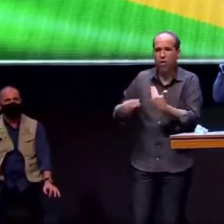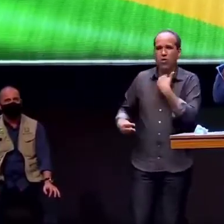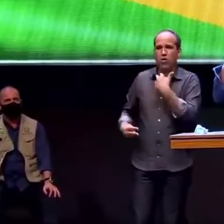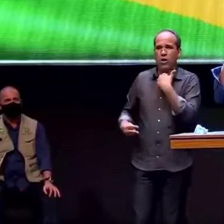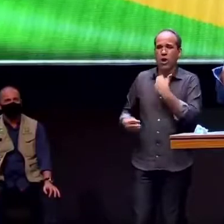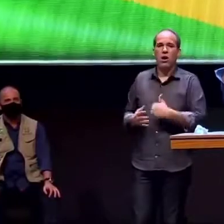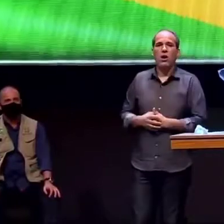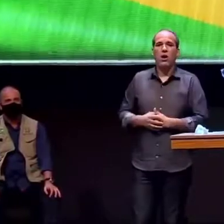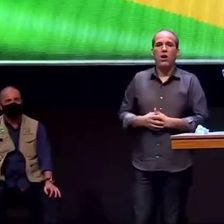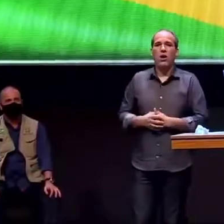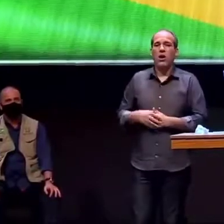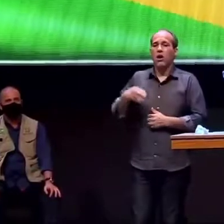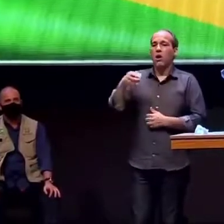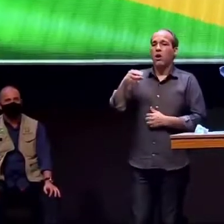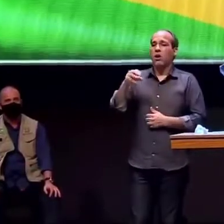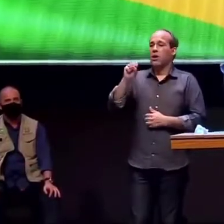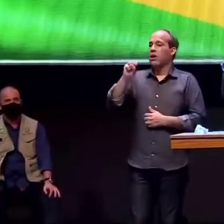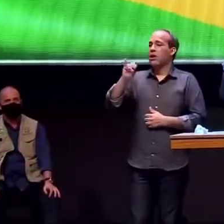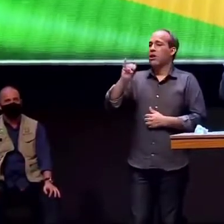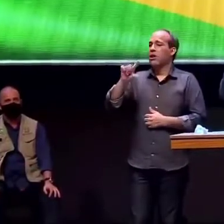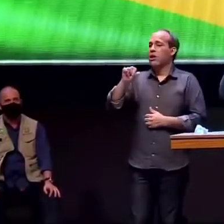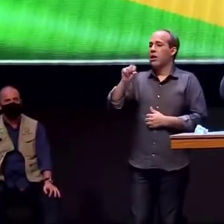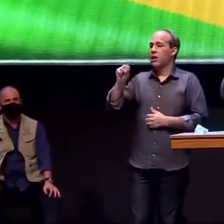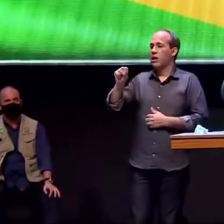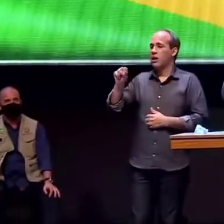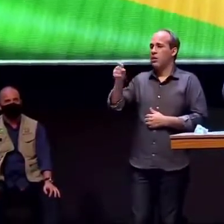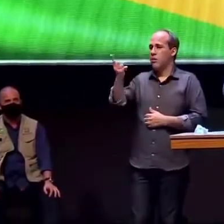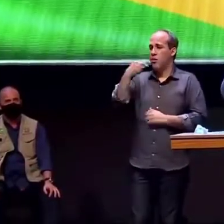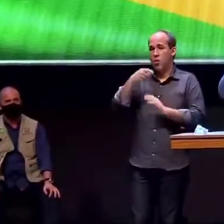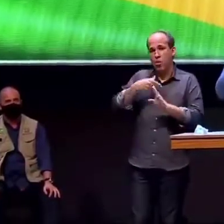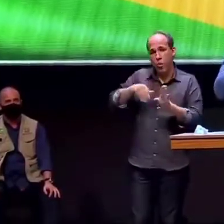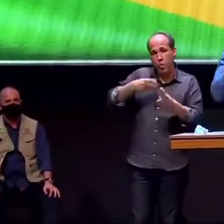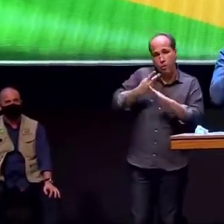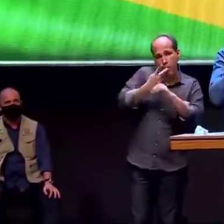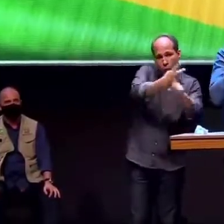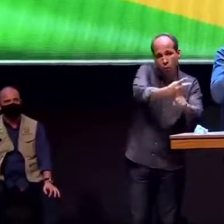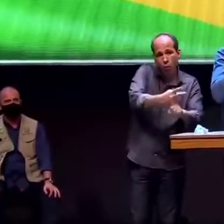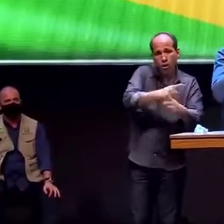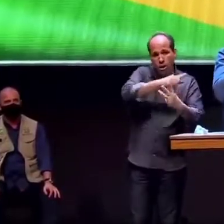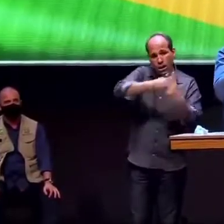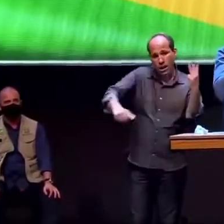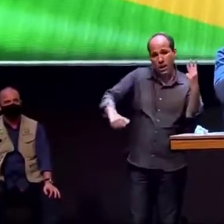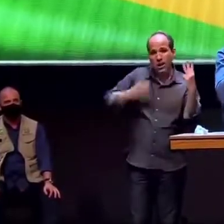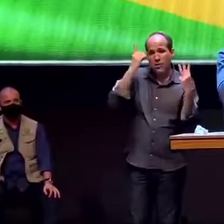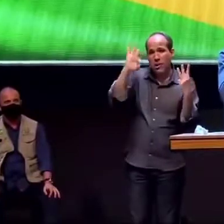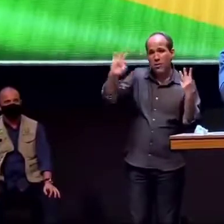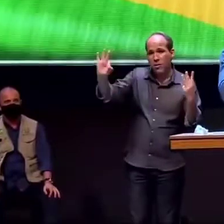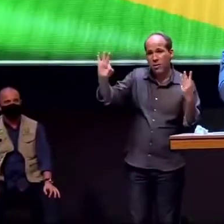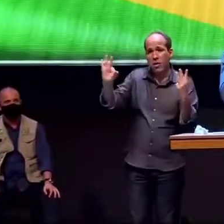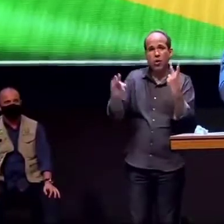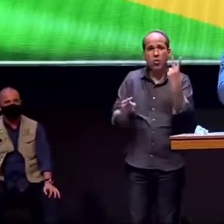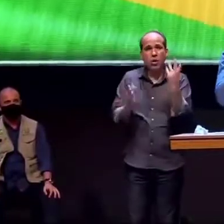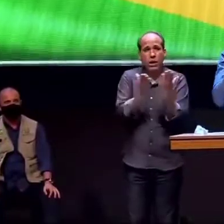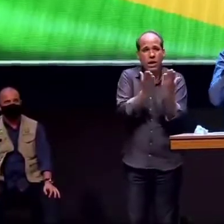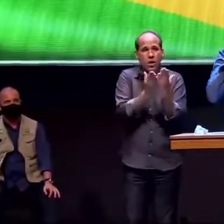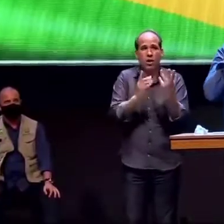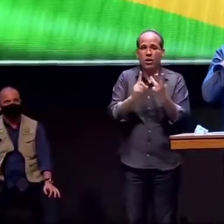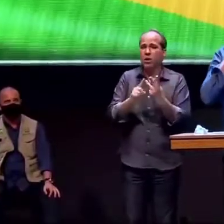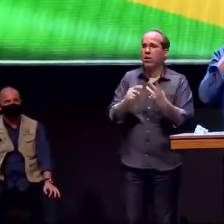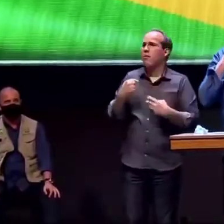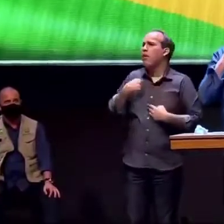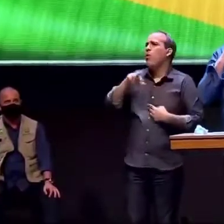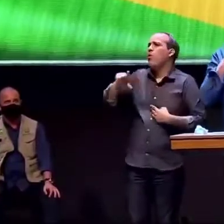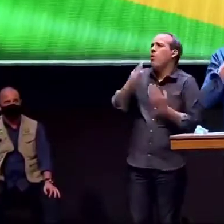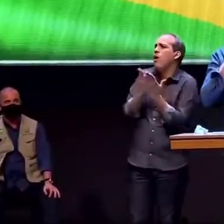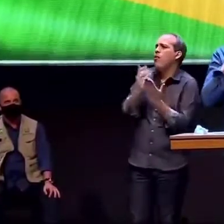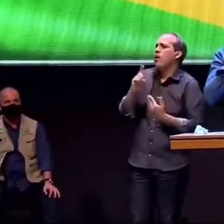três deputados evangélicos apontou para dois e para mim mas eu não sou evangélico eu sou católico é você mas